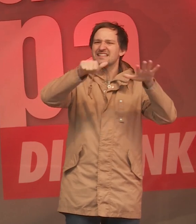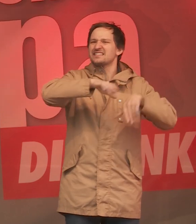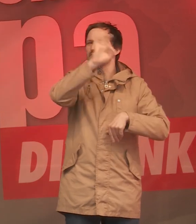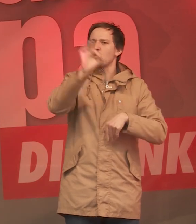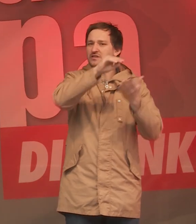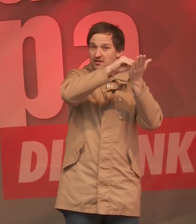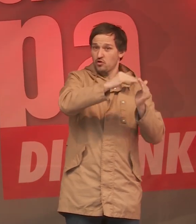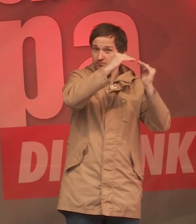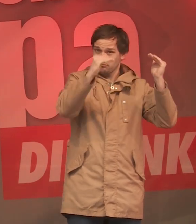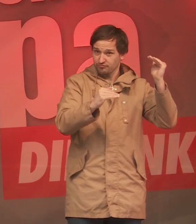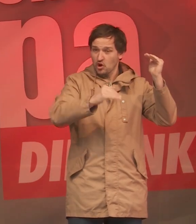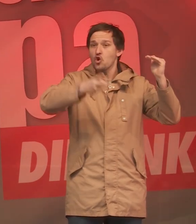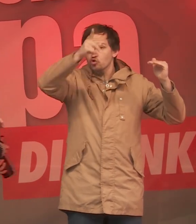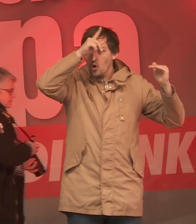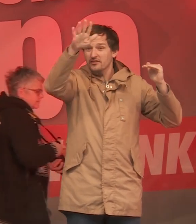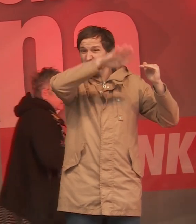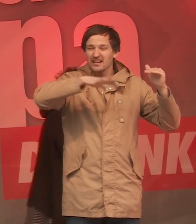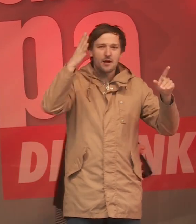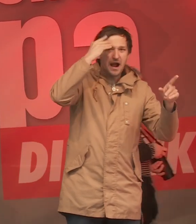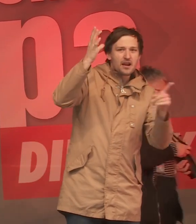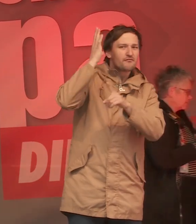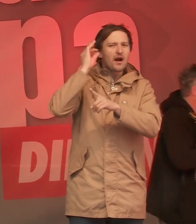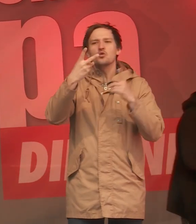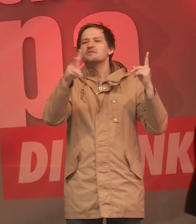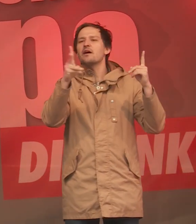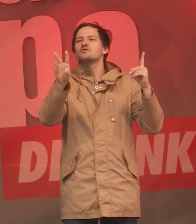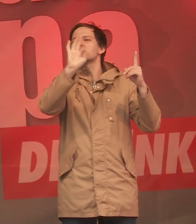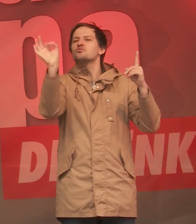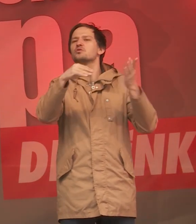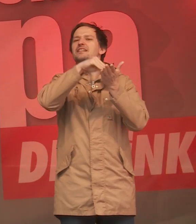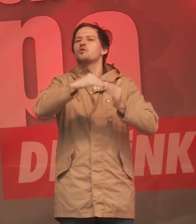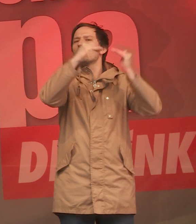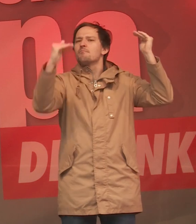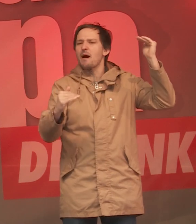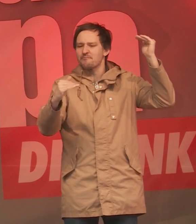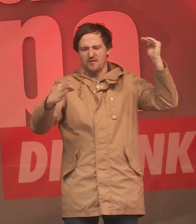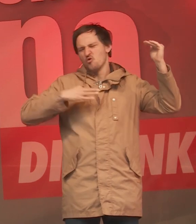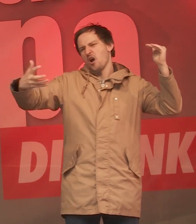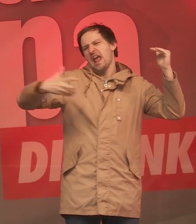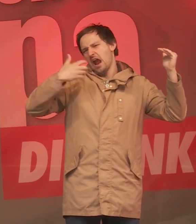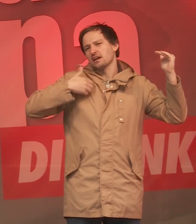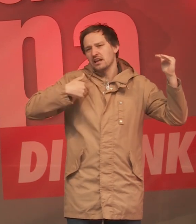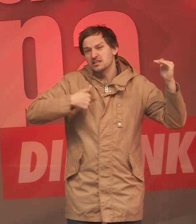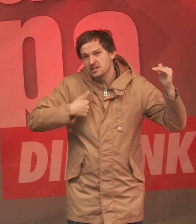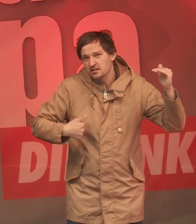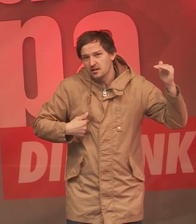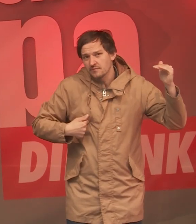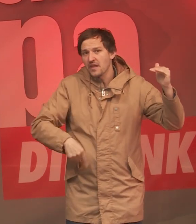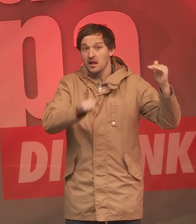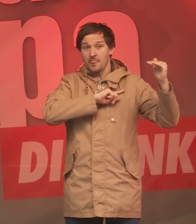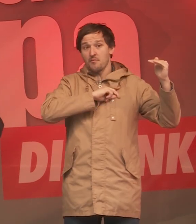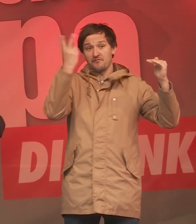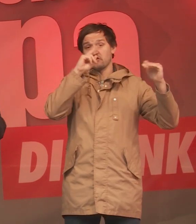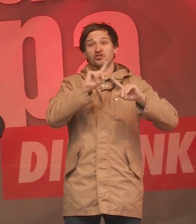und in Deutschland 22%, dann regt mich das richtig auf. Ich habe gar kein